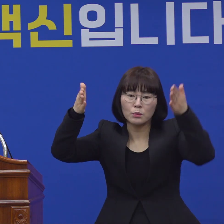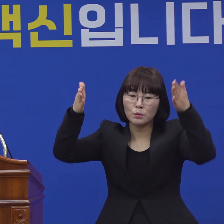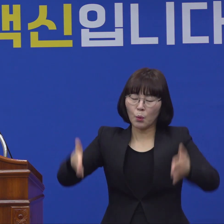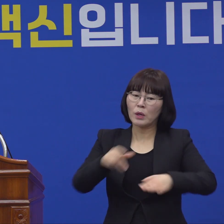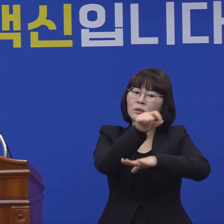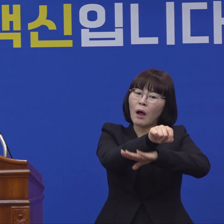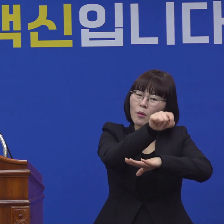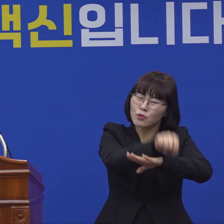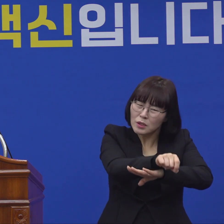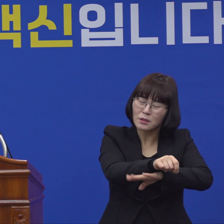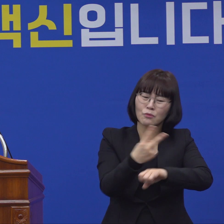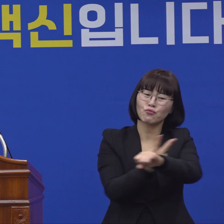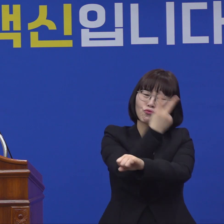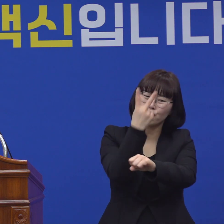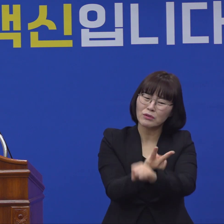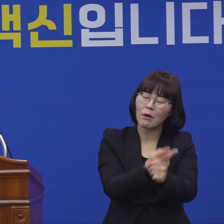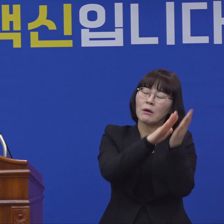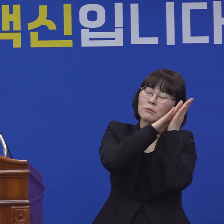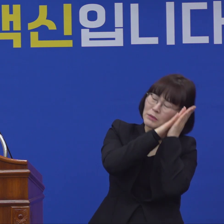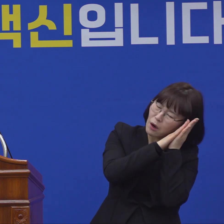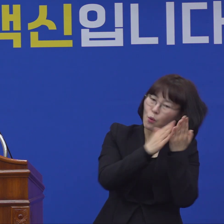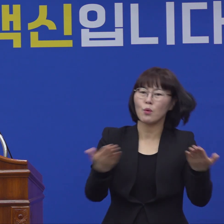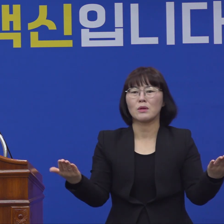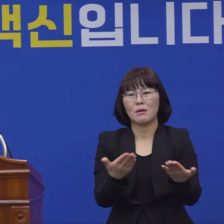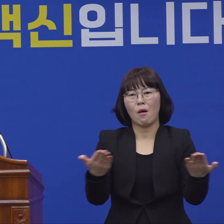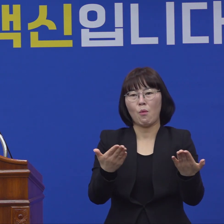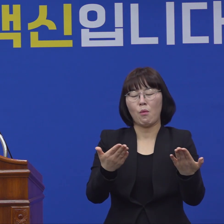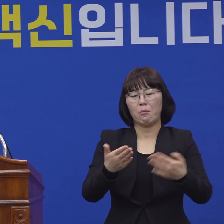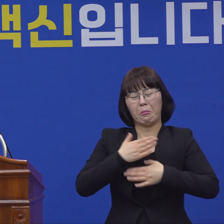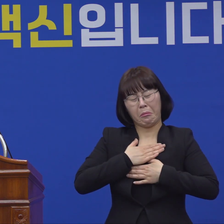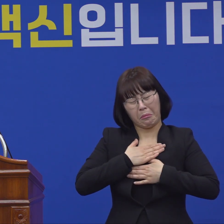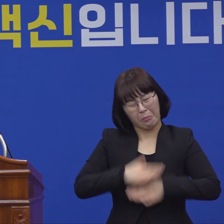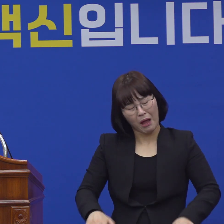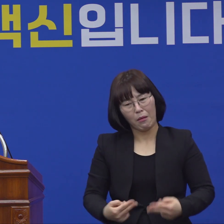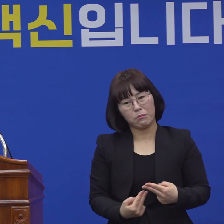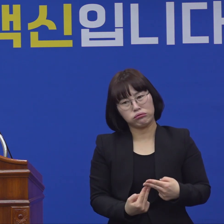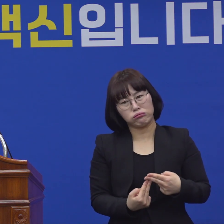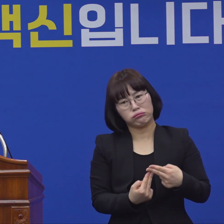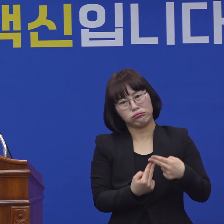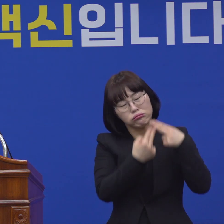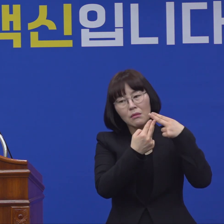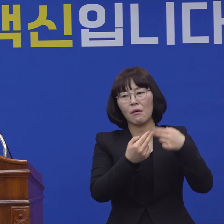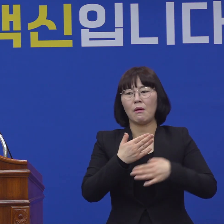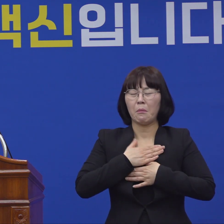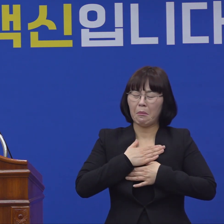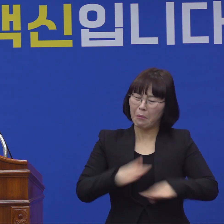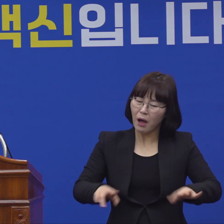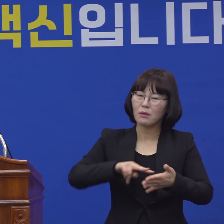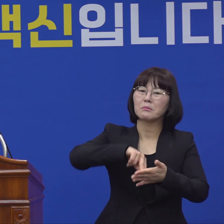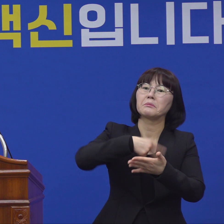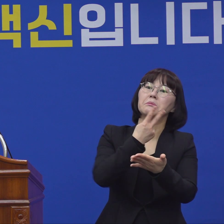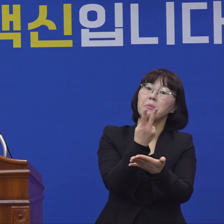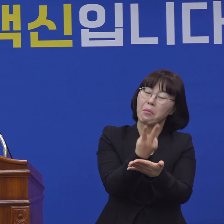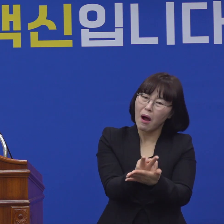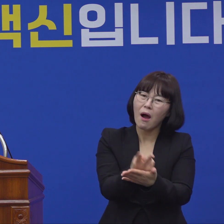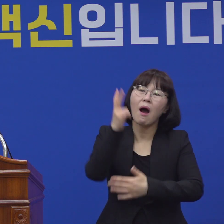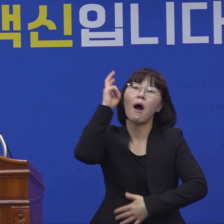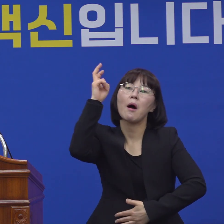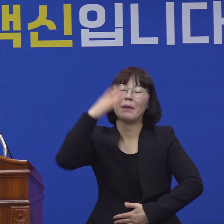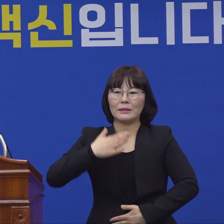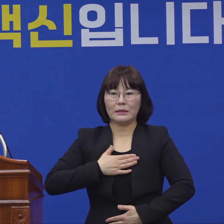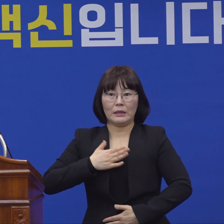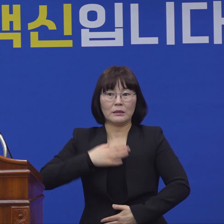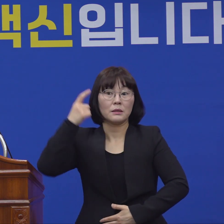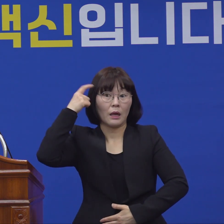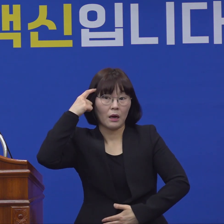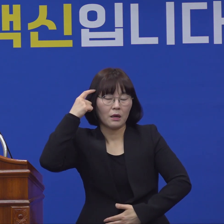그래서 그런 피로 누적의 결과로 아마 어제의 그런 사건이 있지 않았나 제 나름대로 판단해